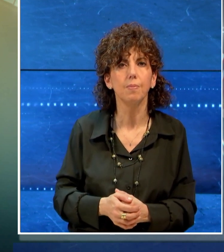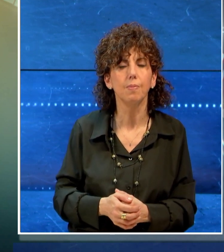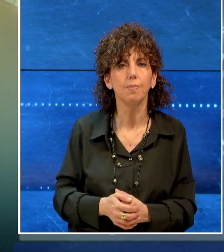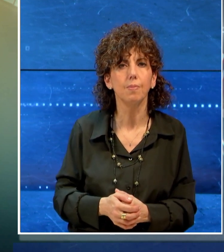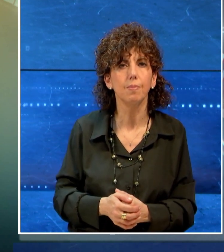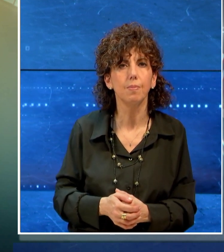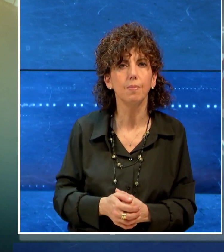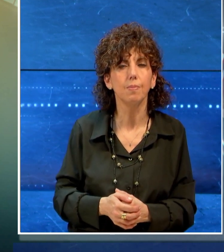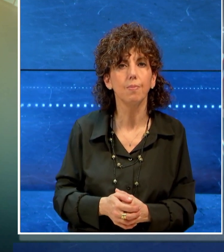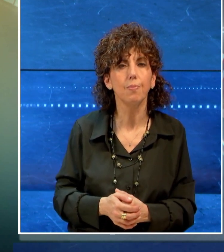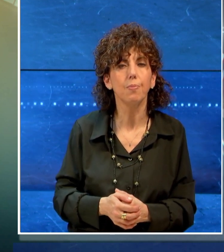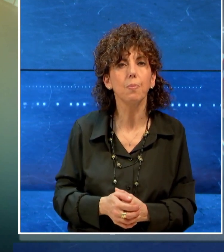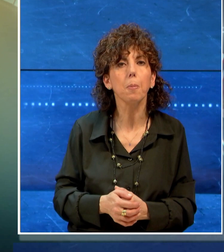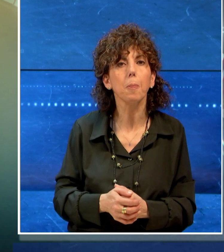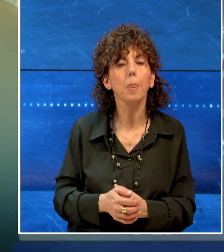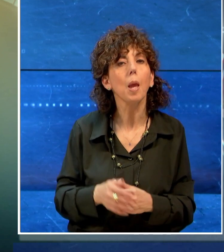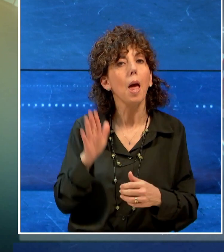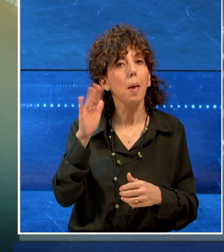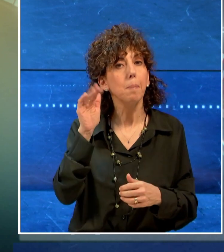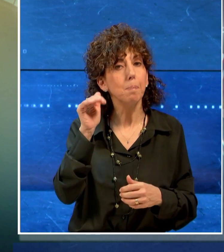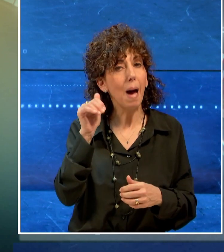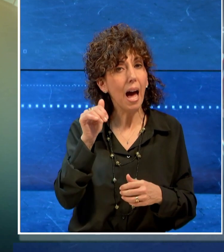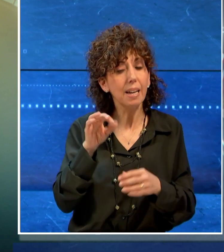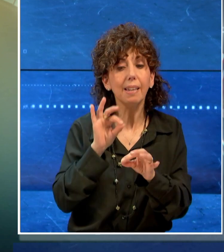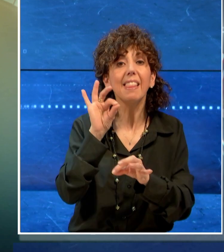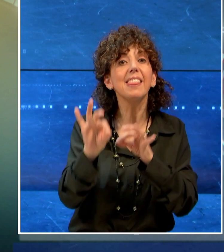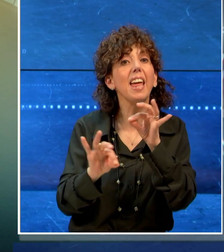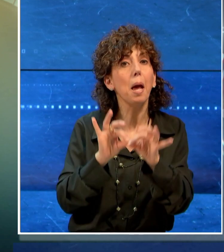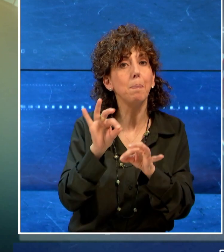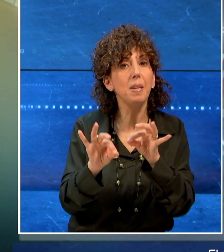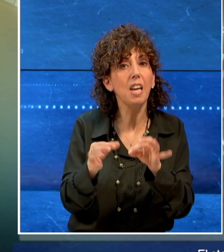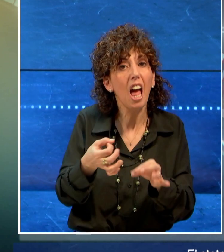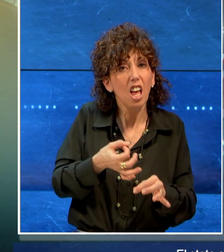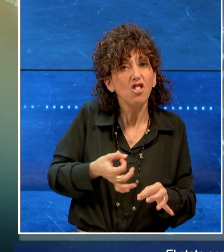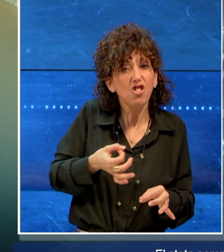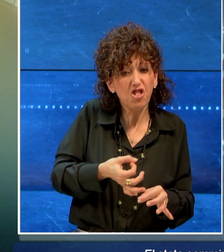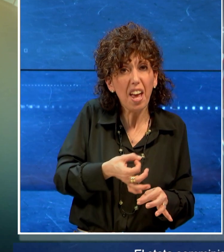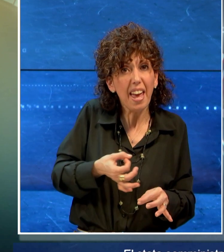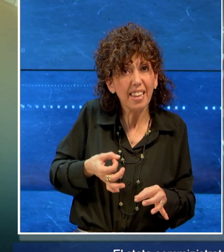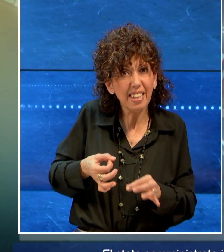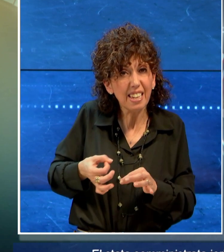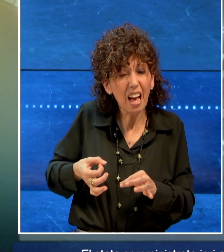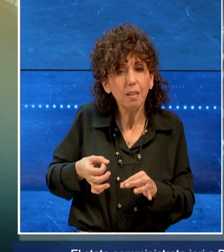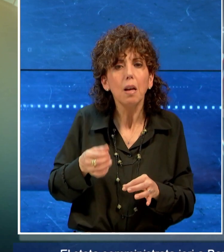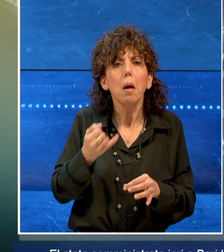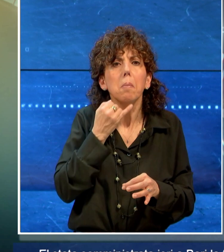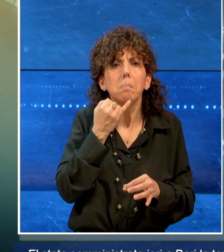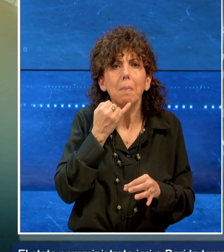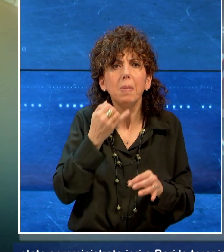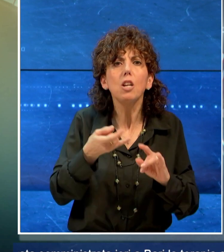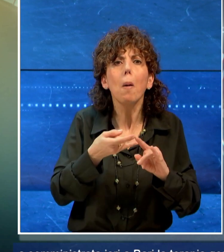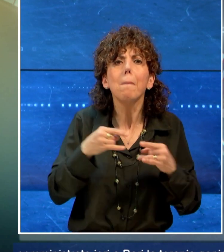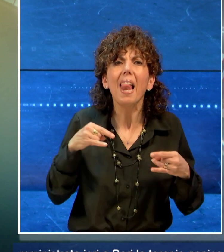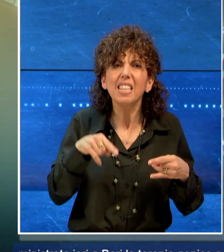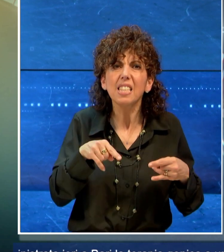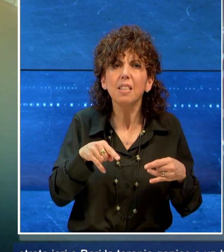E' stata somministrata a Bari la terapia genica ad un bambino palestinese di 10